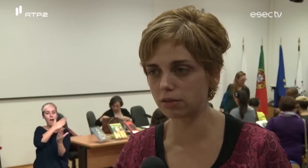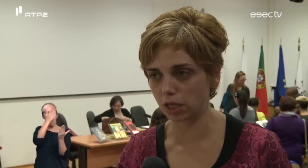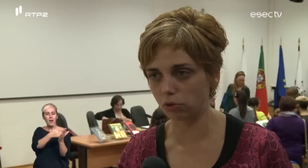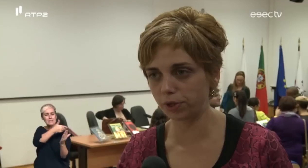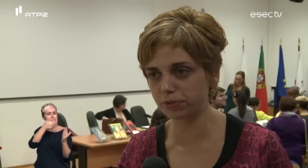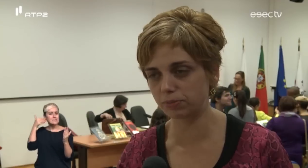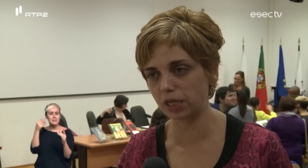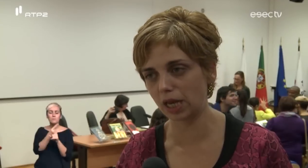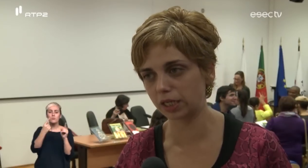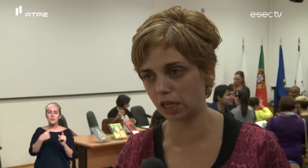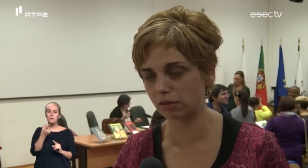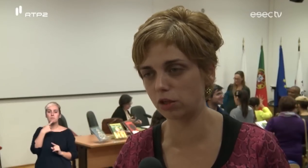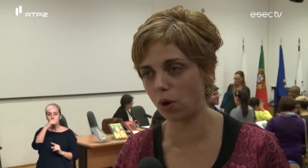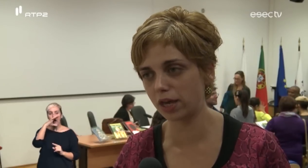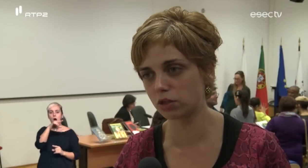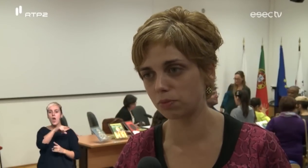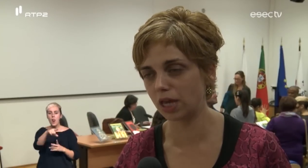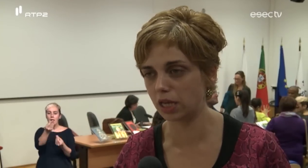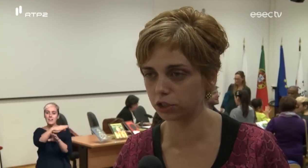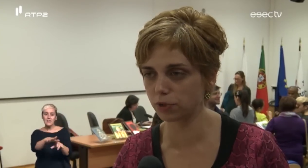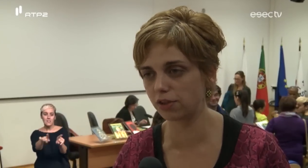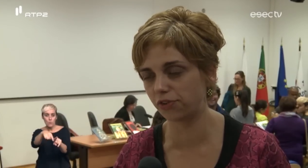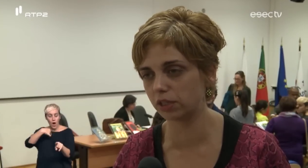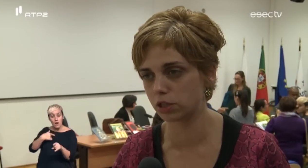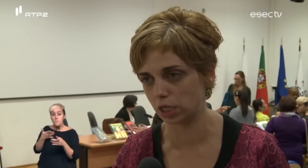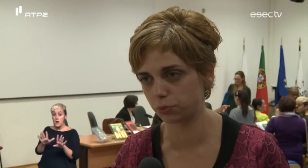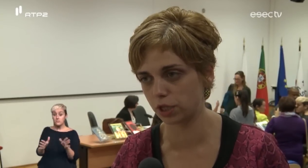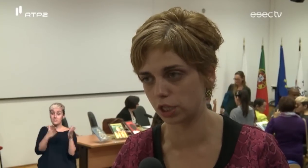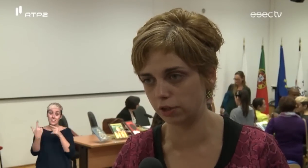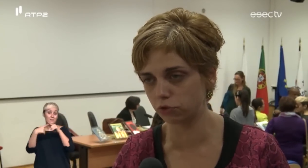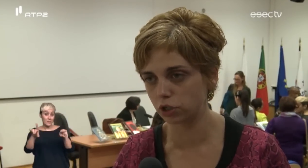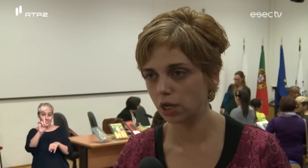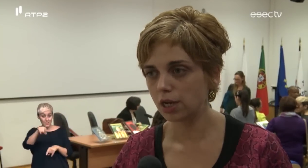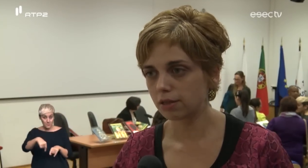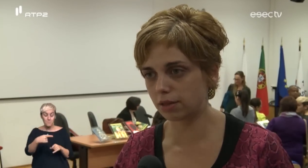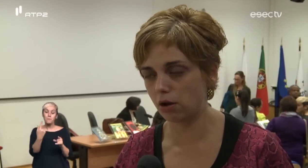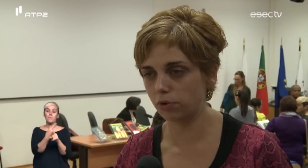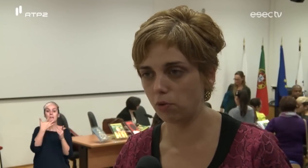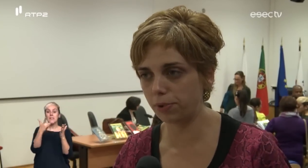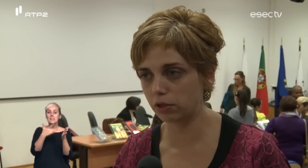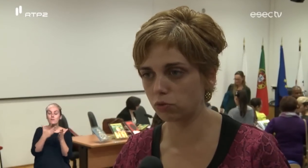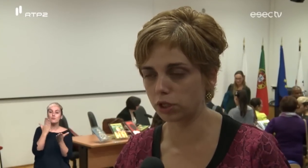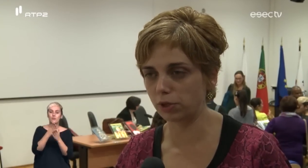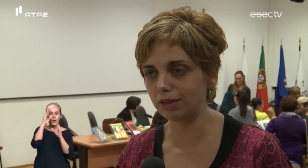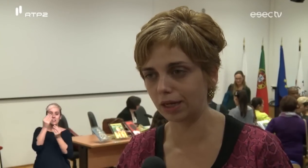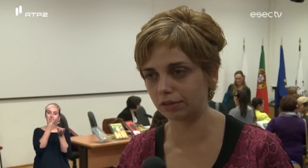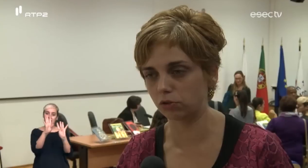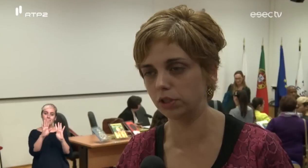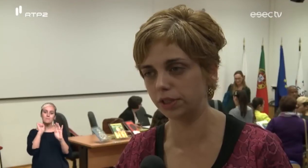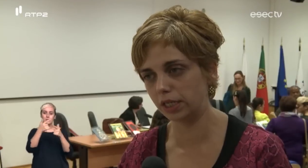cedo, para perceberem que há crianças iguais a eles, mas diferentes deles. Porque estes livros são não apenas um instrumento didático da